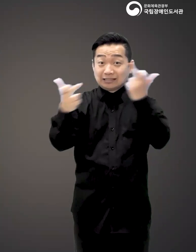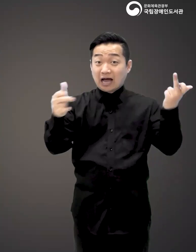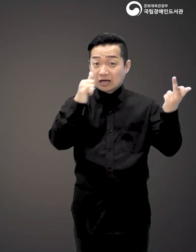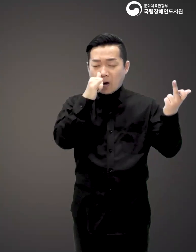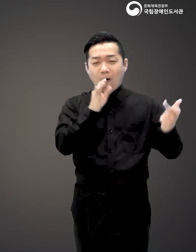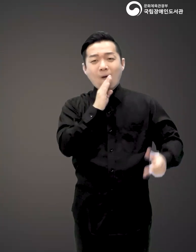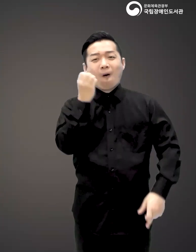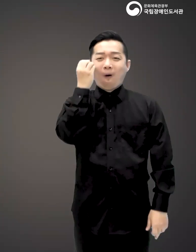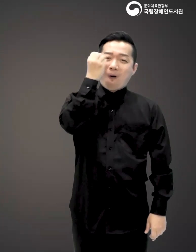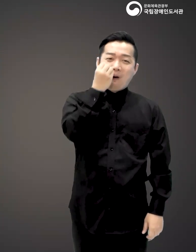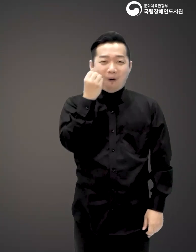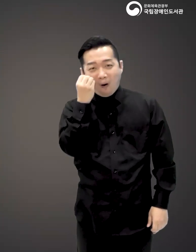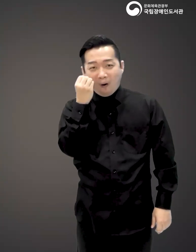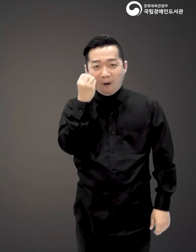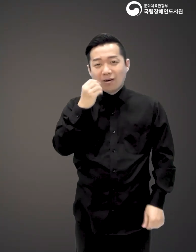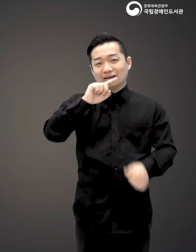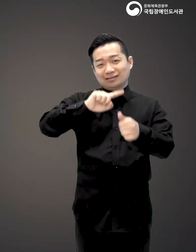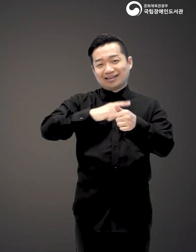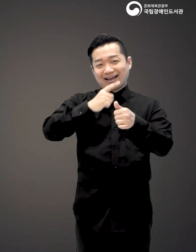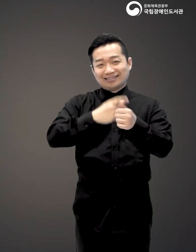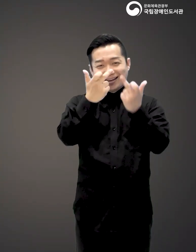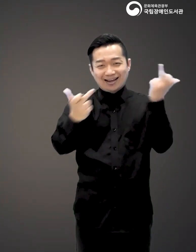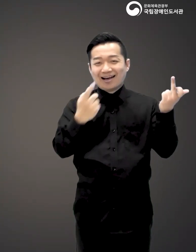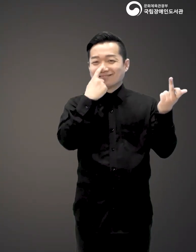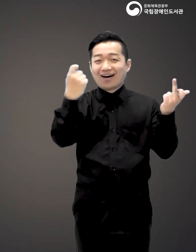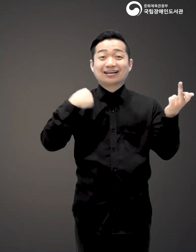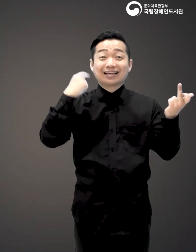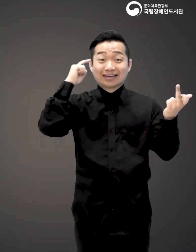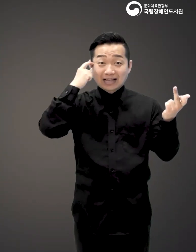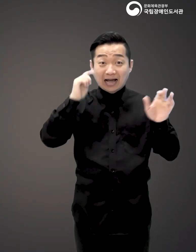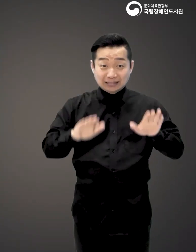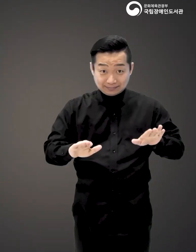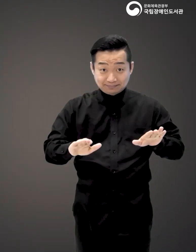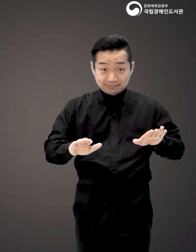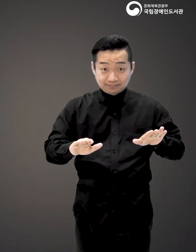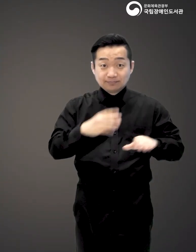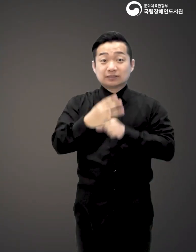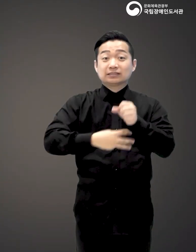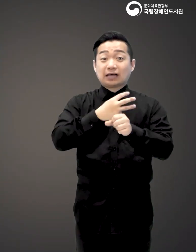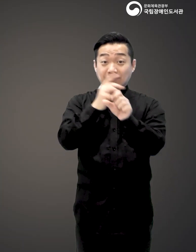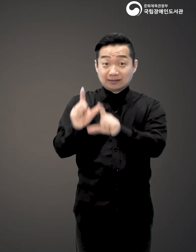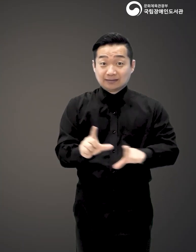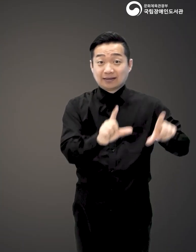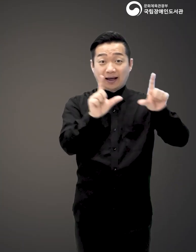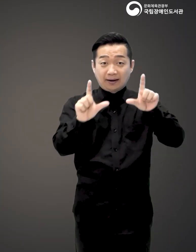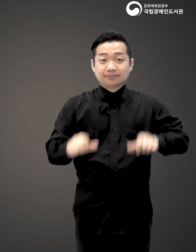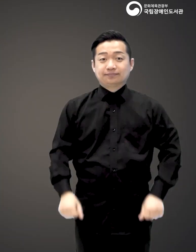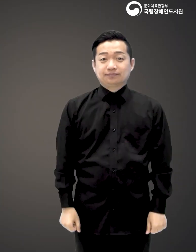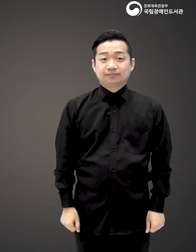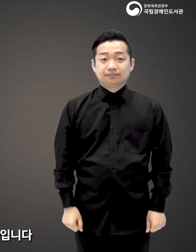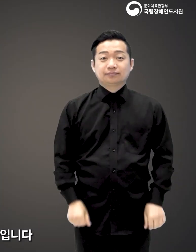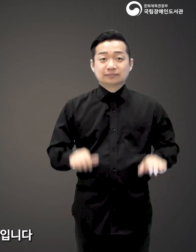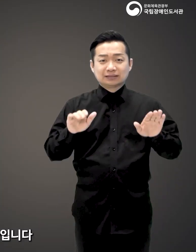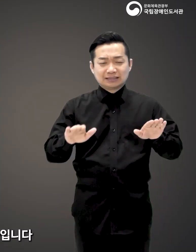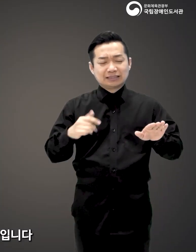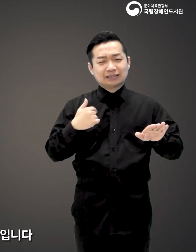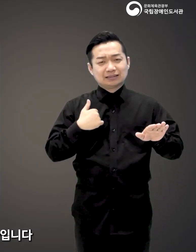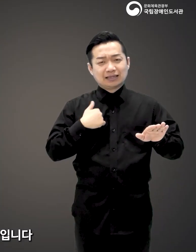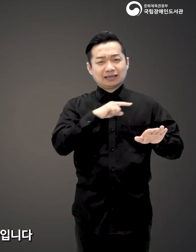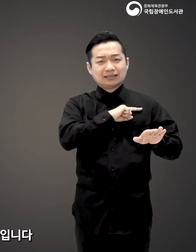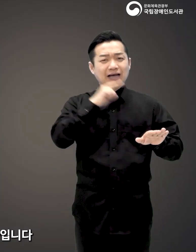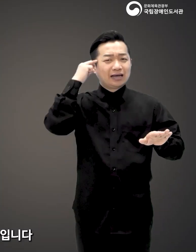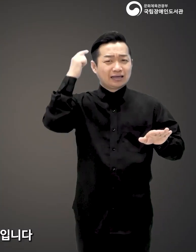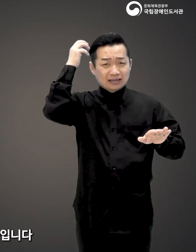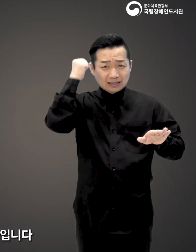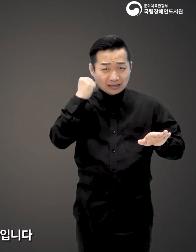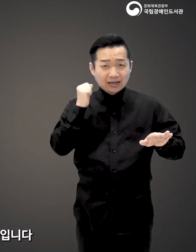굉장히 신비로운 느낌이 있어서 자연이 굉장히 멋있다고 생각했는데 지금 제가 여기 3년 차 살고 있거든요. 3년이 됐을 때